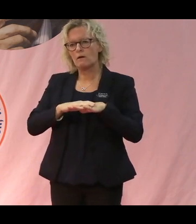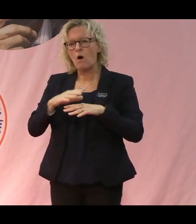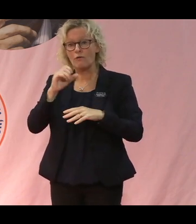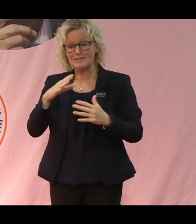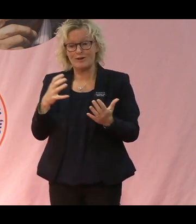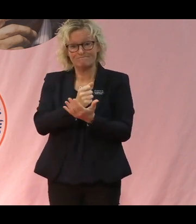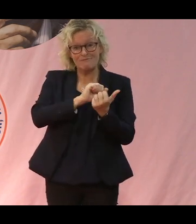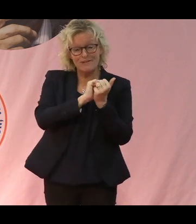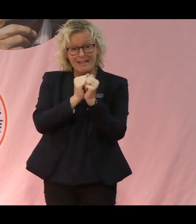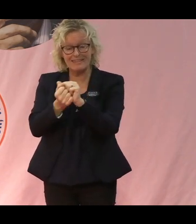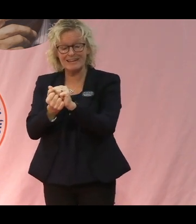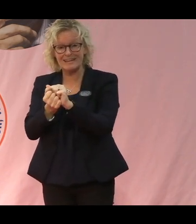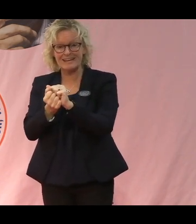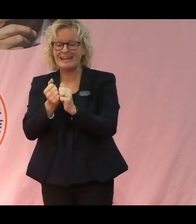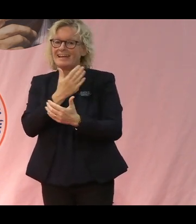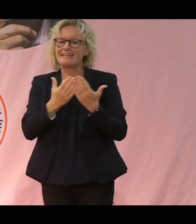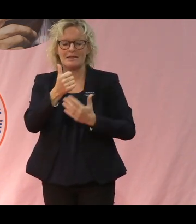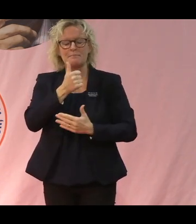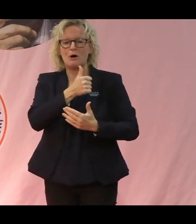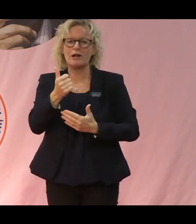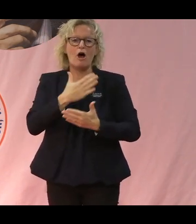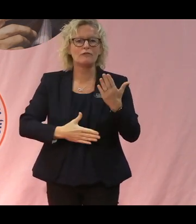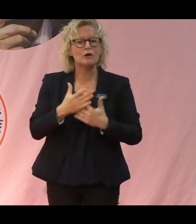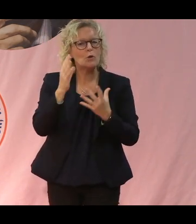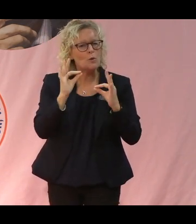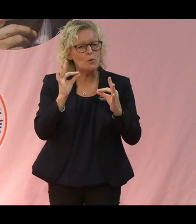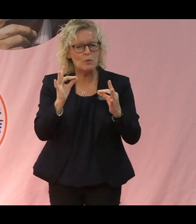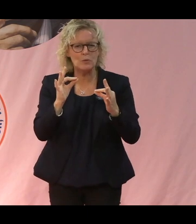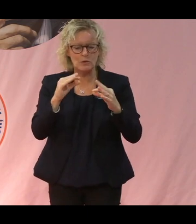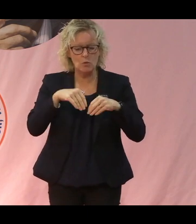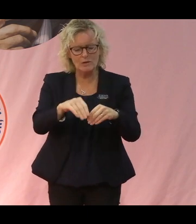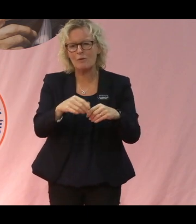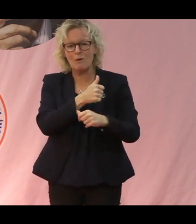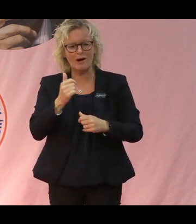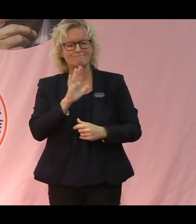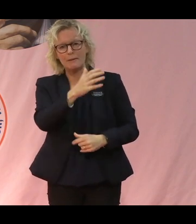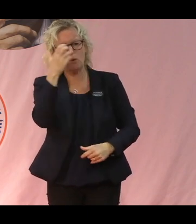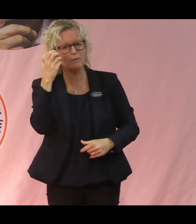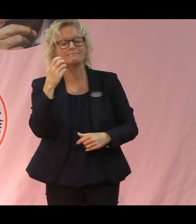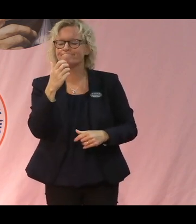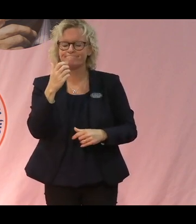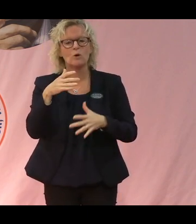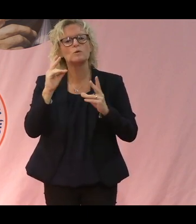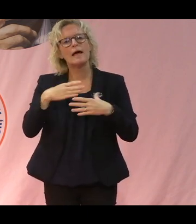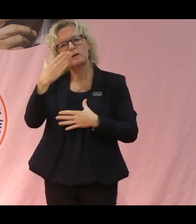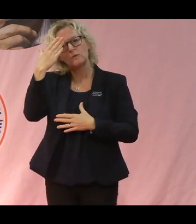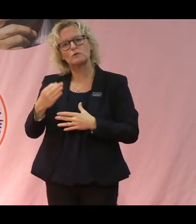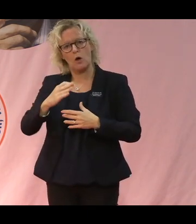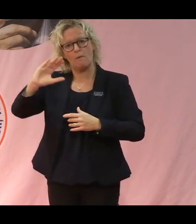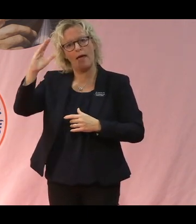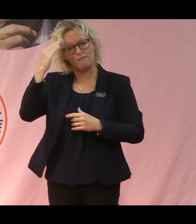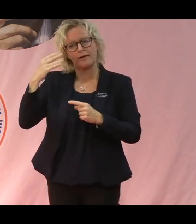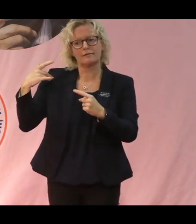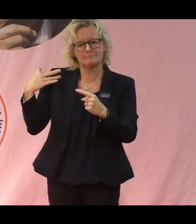sån omställning så hänger det inte bara på hur man odlar. Det hänger inte bara på bonden, utan det här handlar ju om kunskap och erfarenhet i många led.